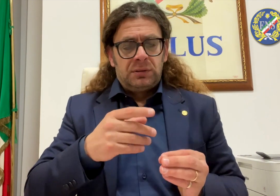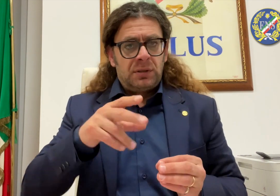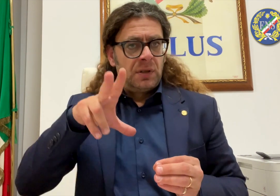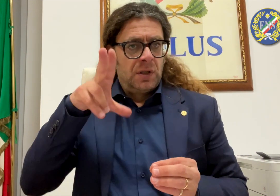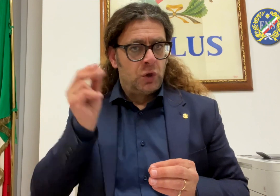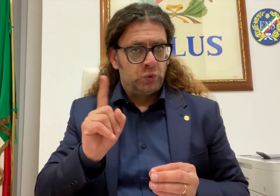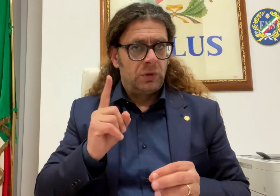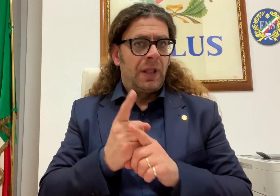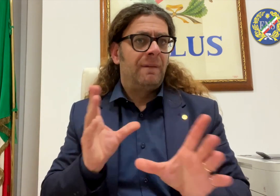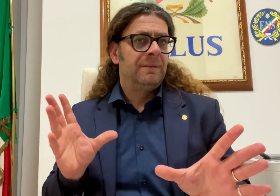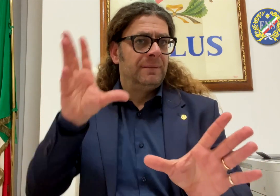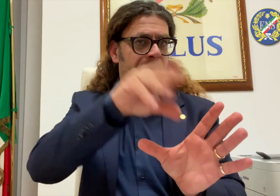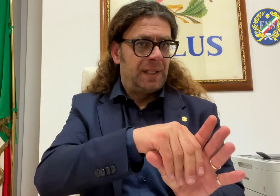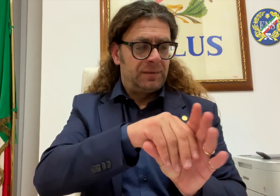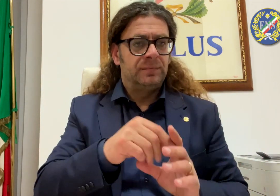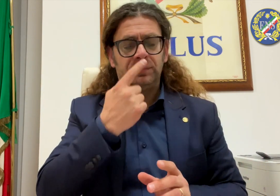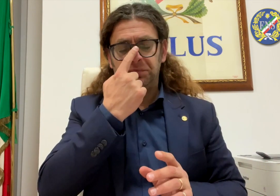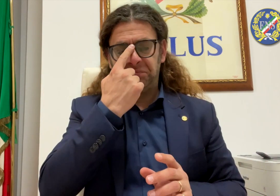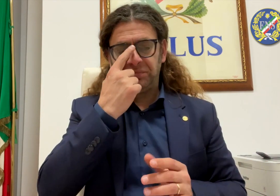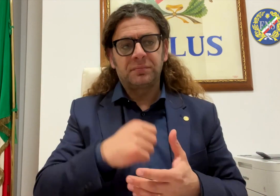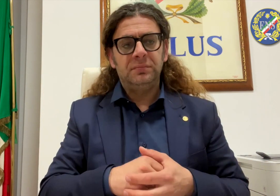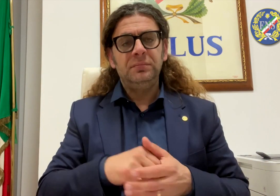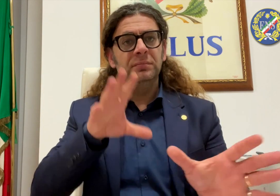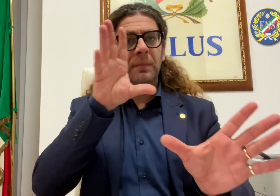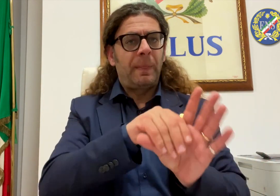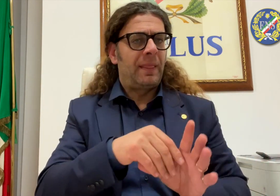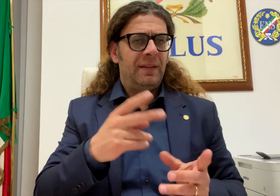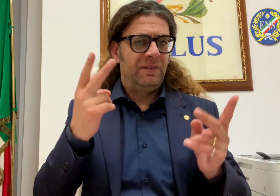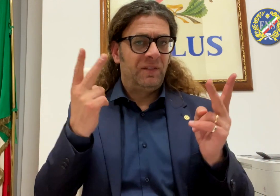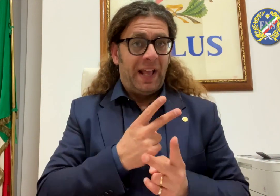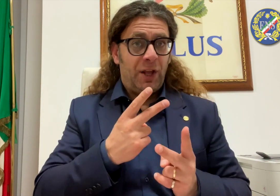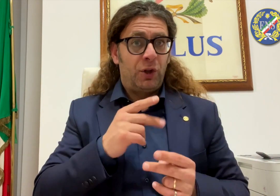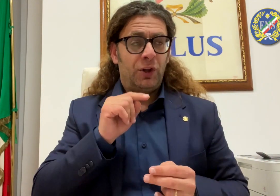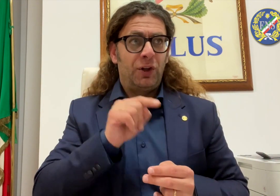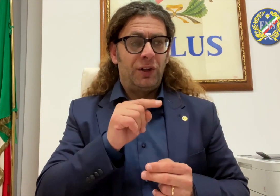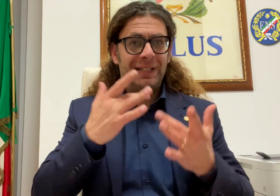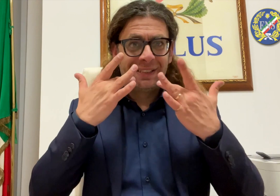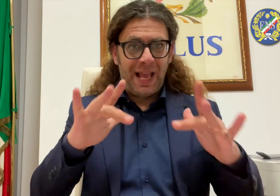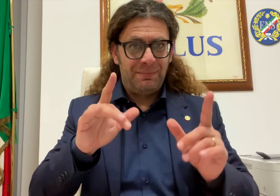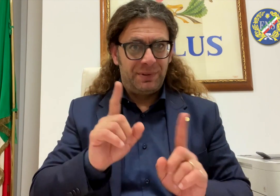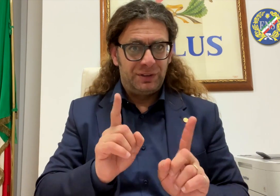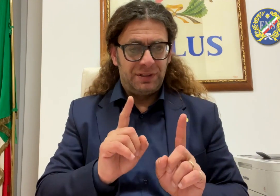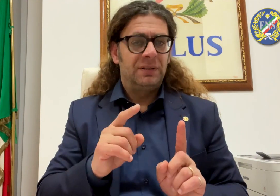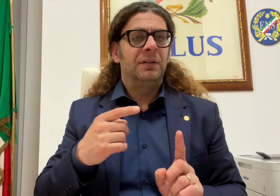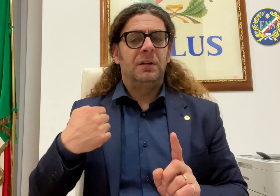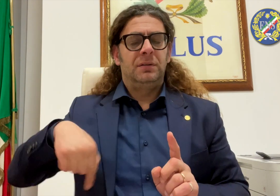della disabilità, tenendo conto di quelle che sono le esigenze e le peculiarità di ciascuna disabilità. Fino a questo momento i